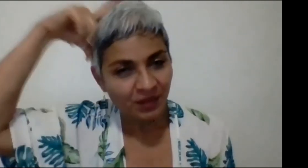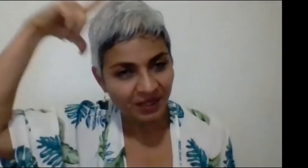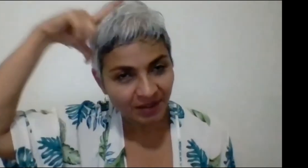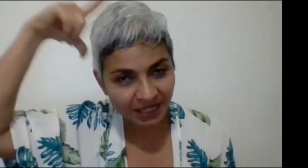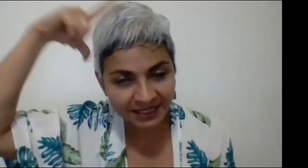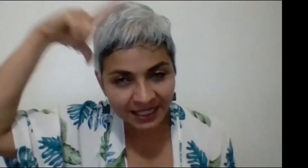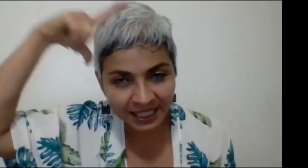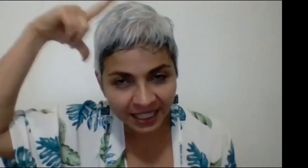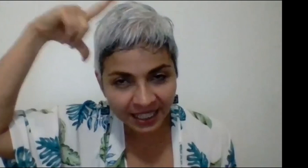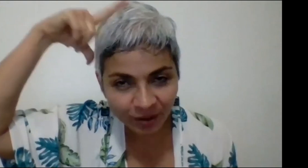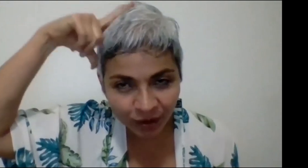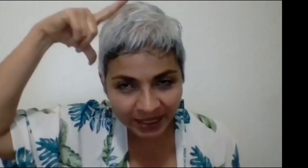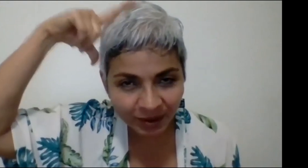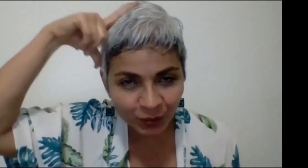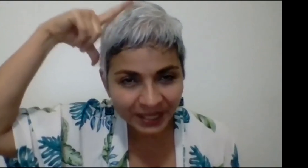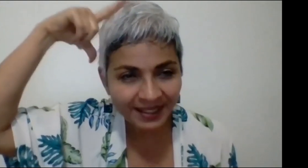A ver la seña de cada uno, a ver, la vemos por ahí.